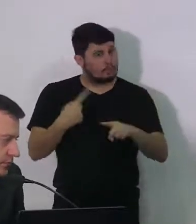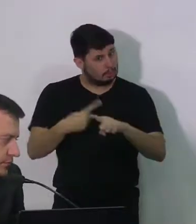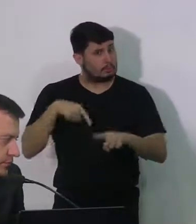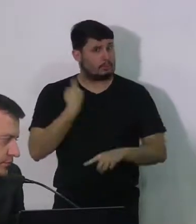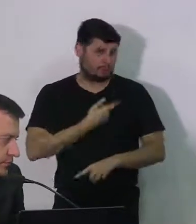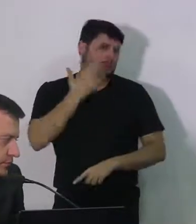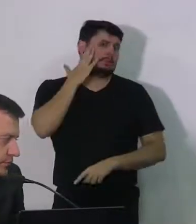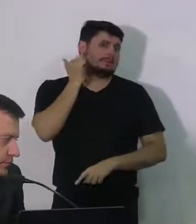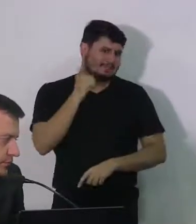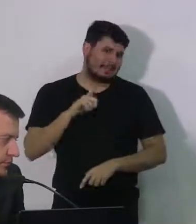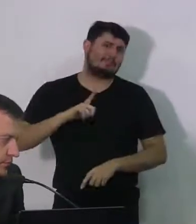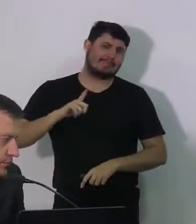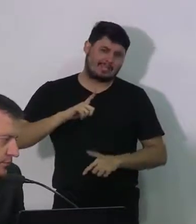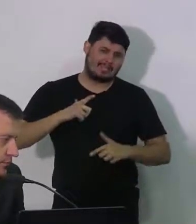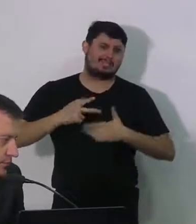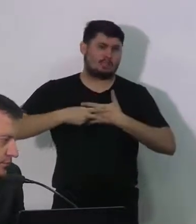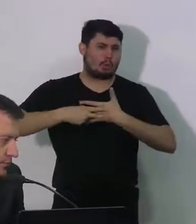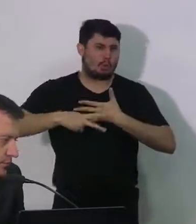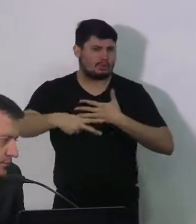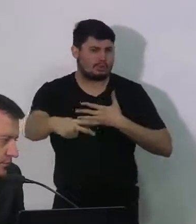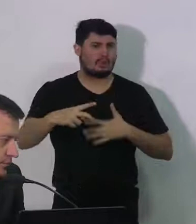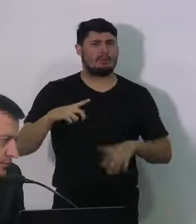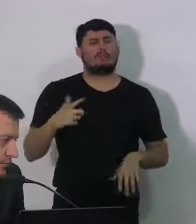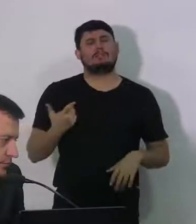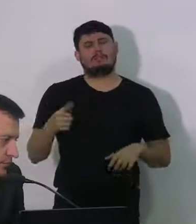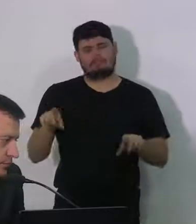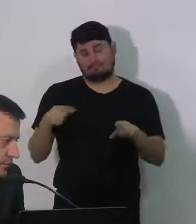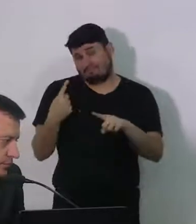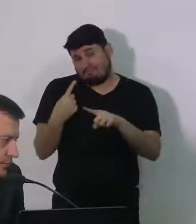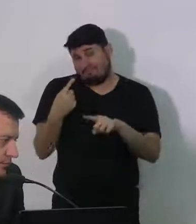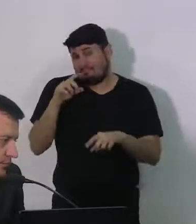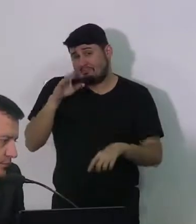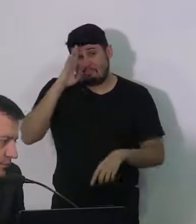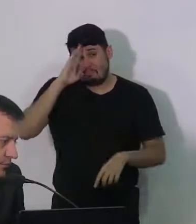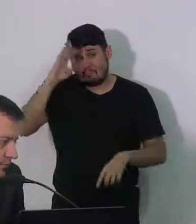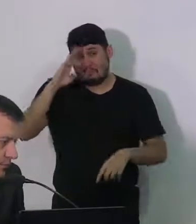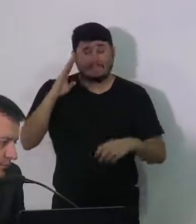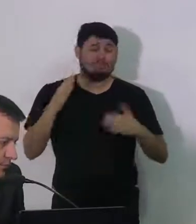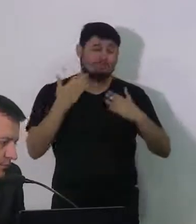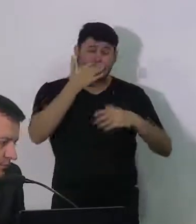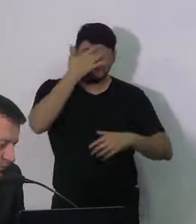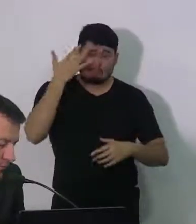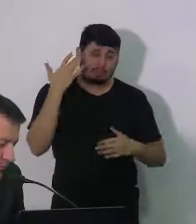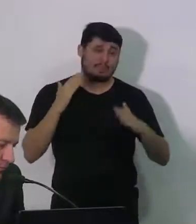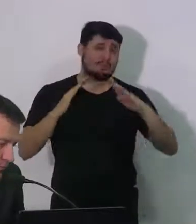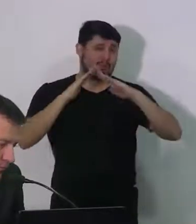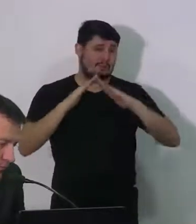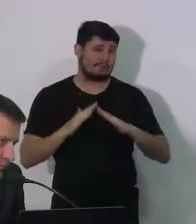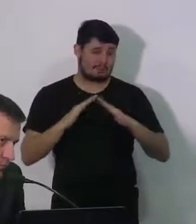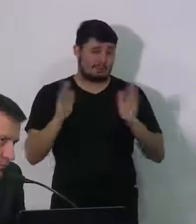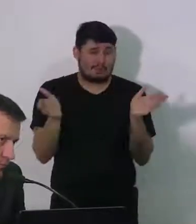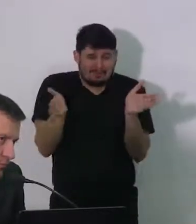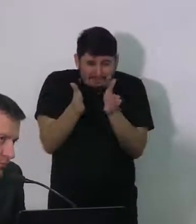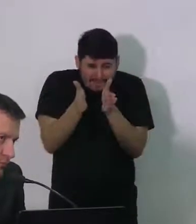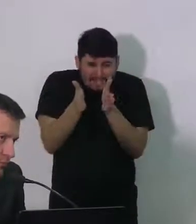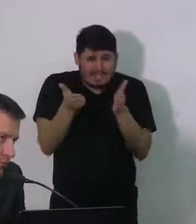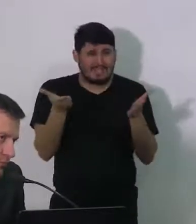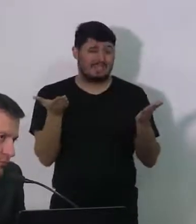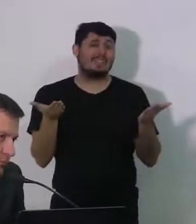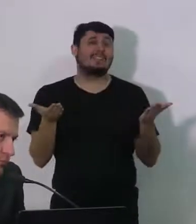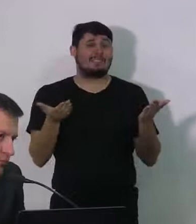desafios que isso gera, sabendo do desafio de quem tem uma casa pequena, para poder abrigar as pessoas. Mas esse